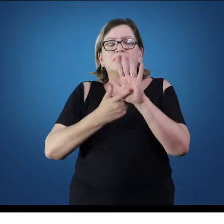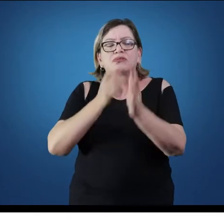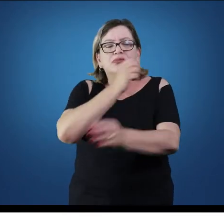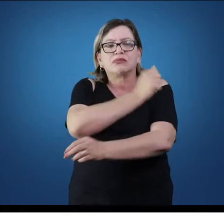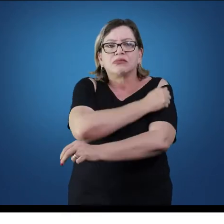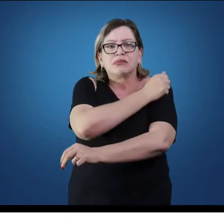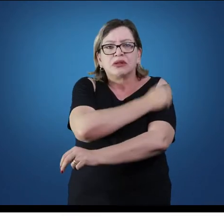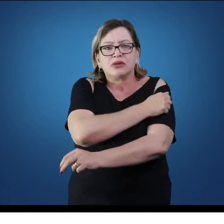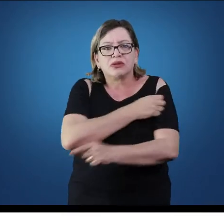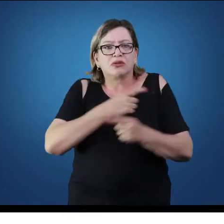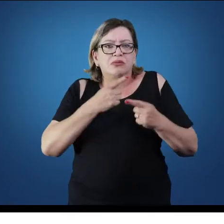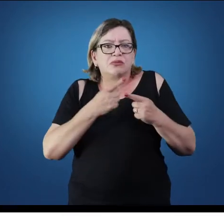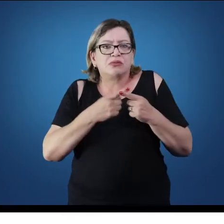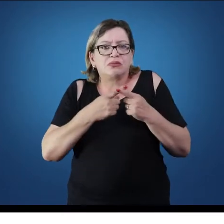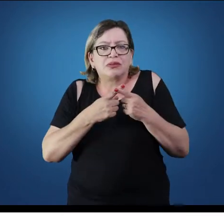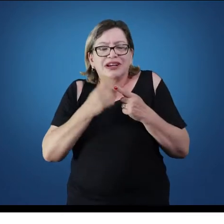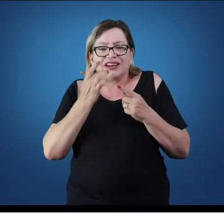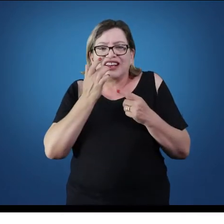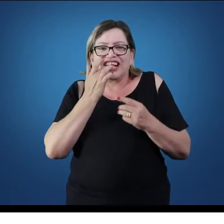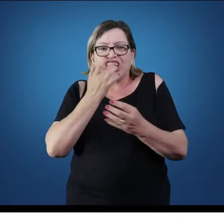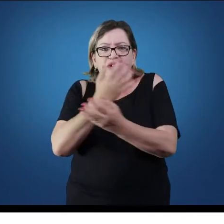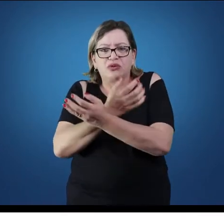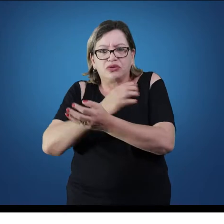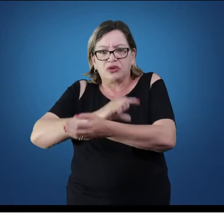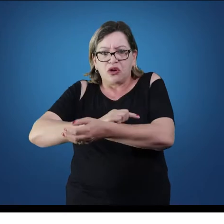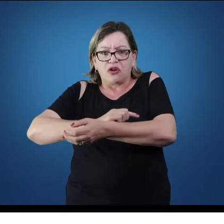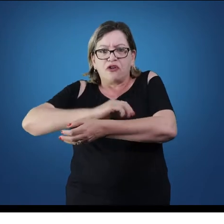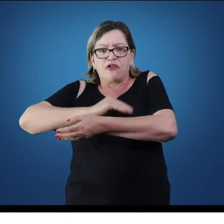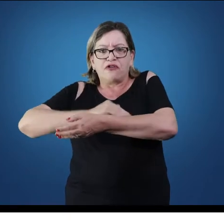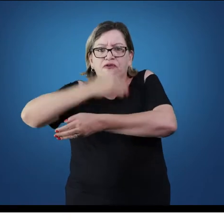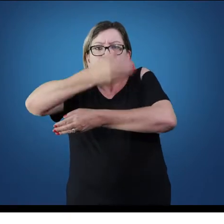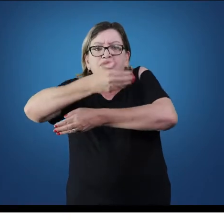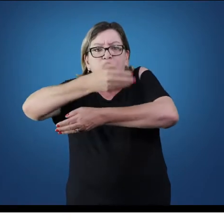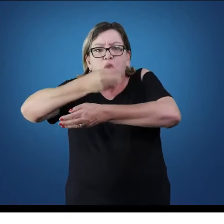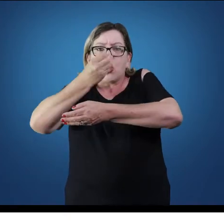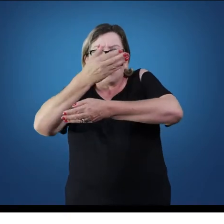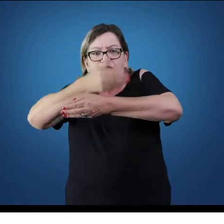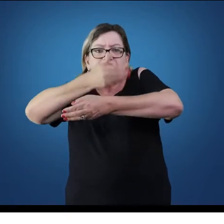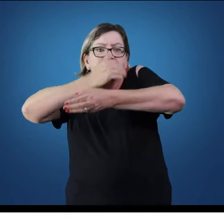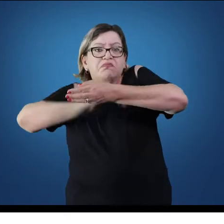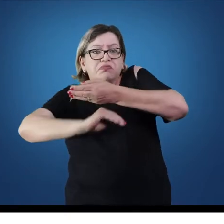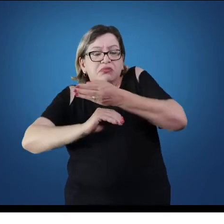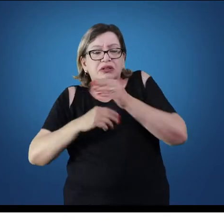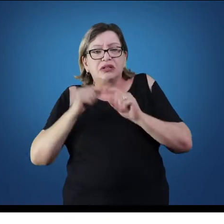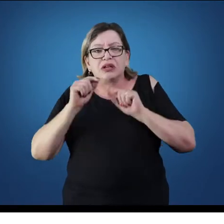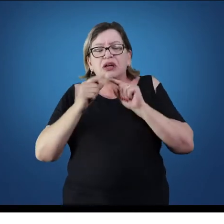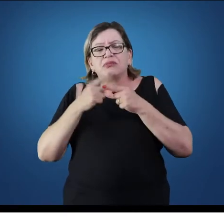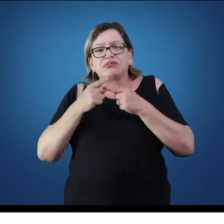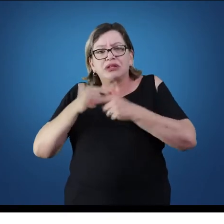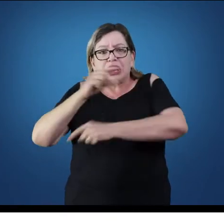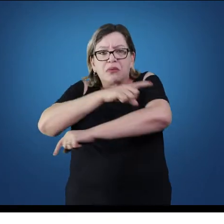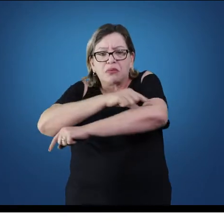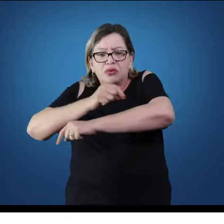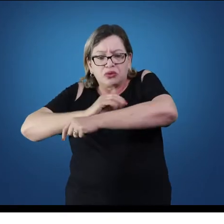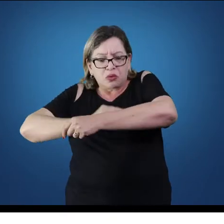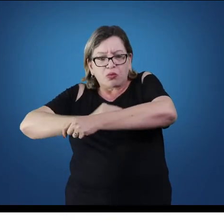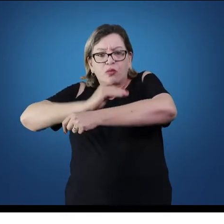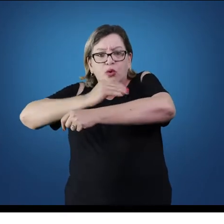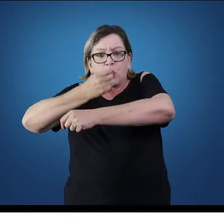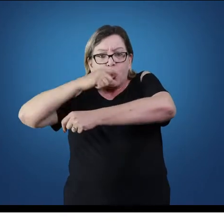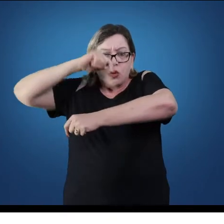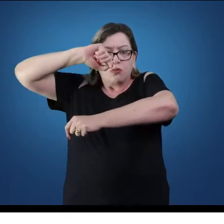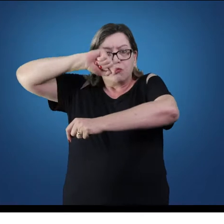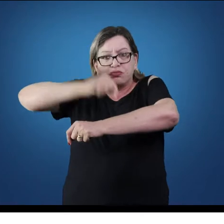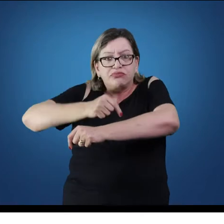por que que um osso lá está para o lado de fora ou está para o lado de dentro, uma musculatura mais superficial mais